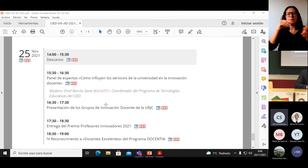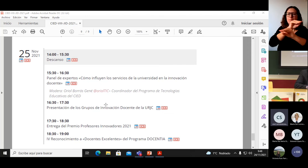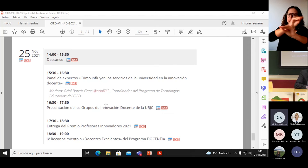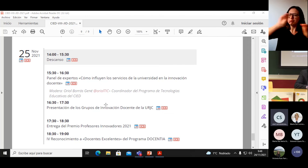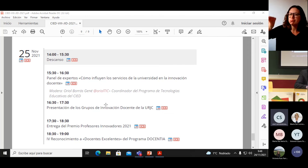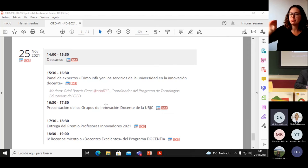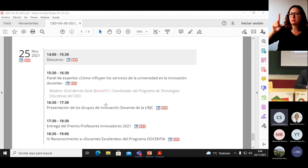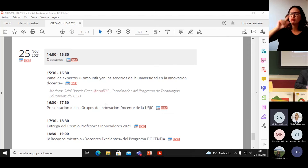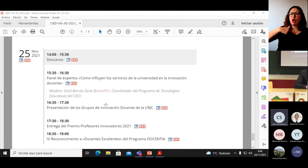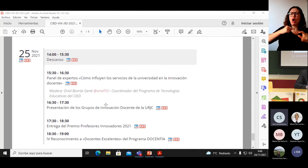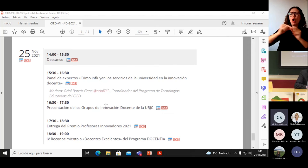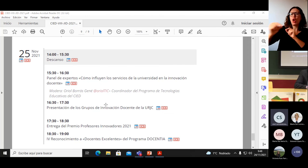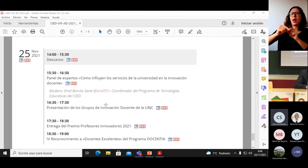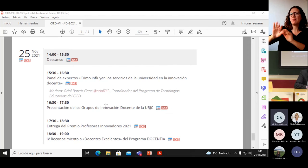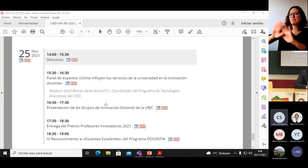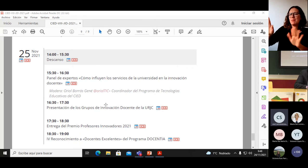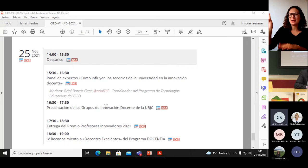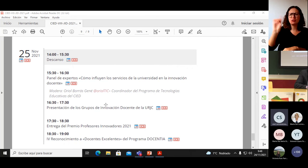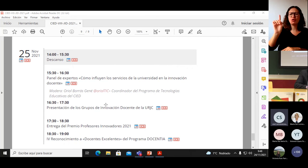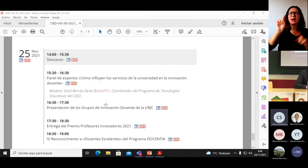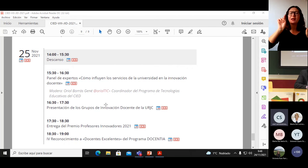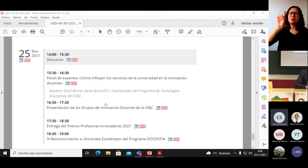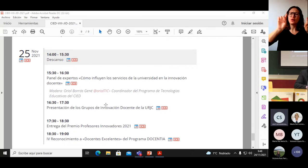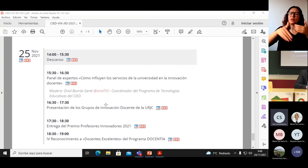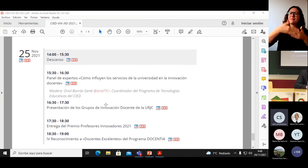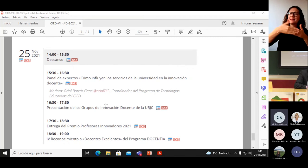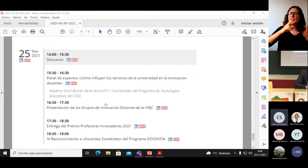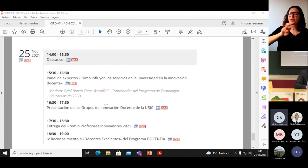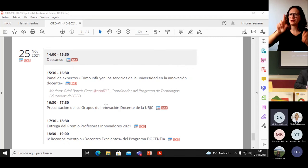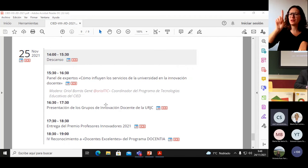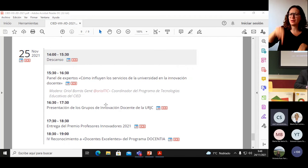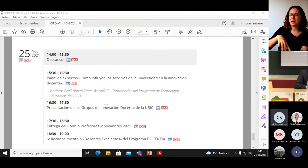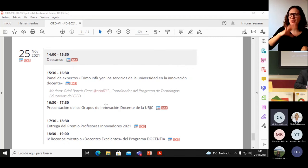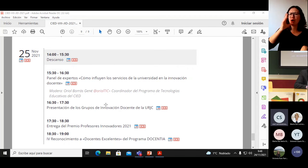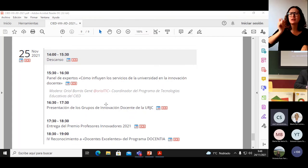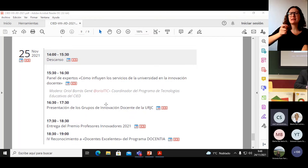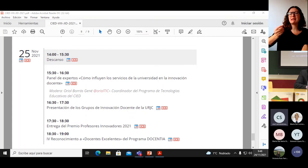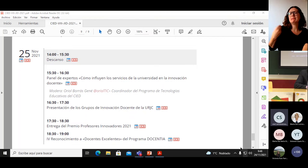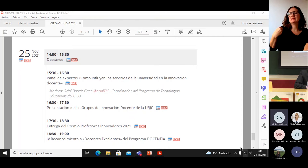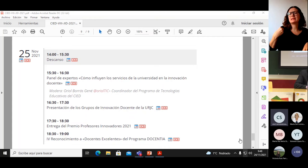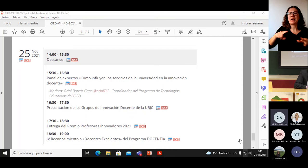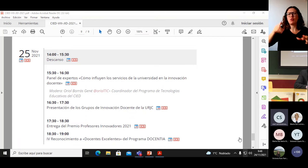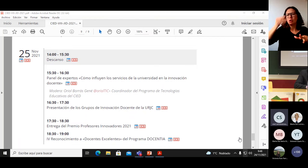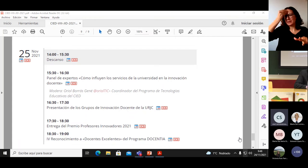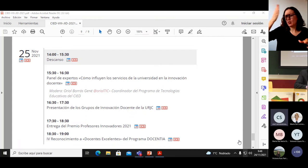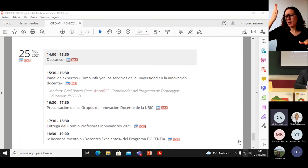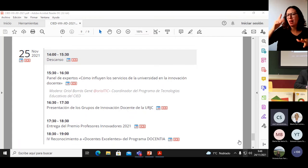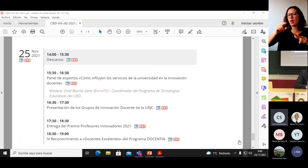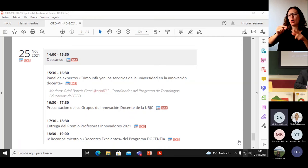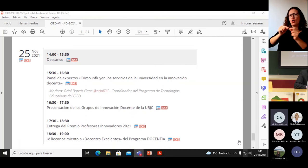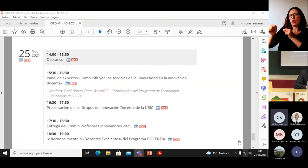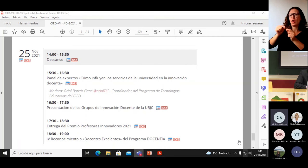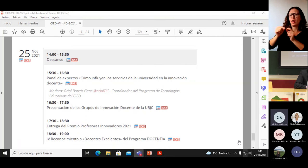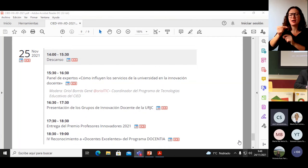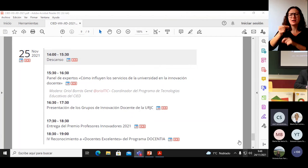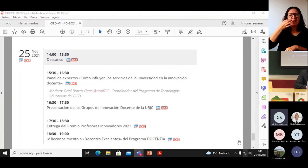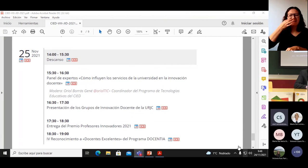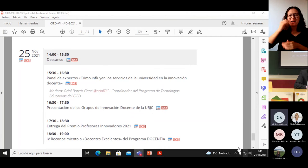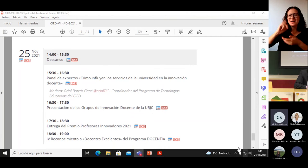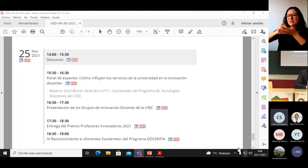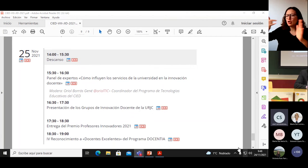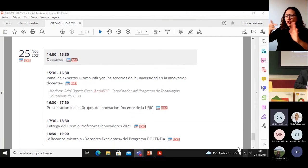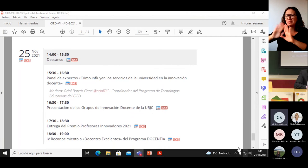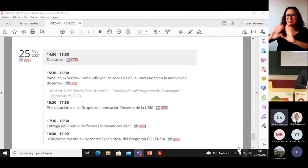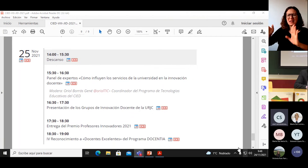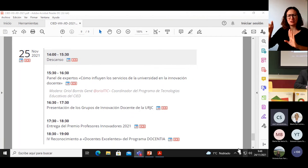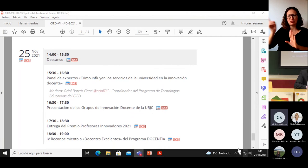online, los del aula virtual, etcétera, y va mucho más allá de la parte de tecnología, de la parte digital. Aunque es verdad que